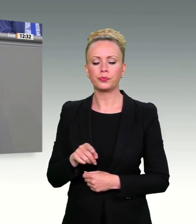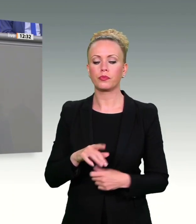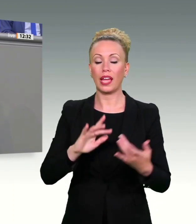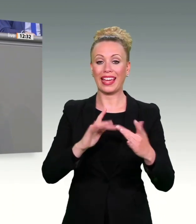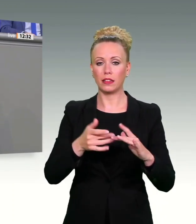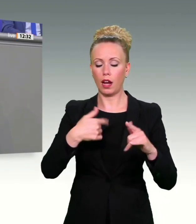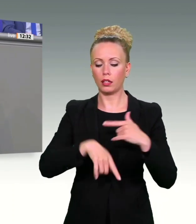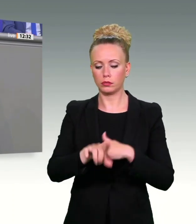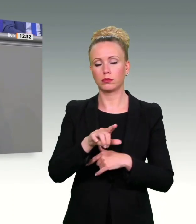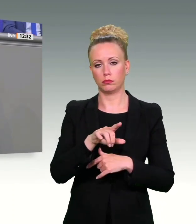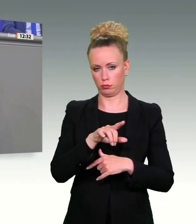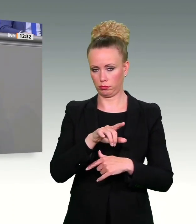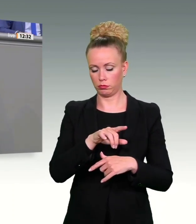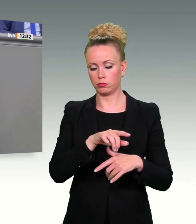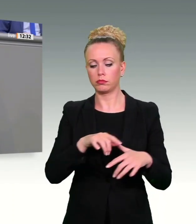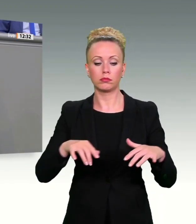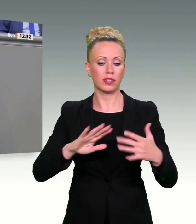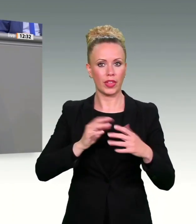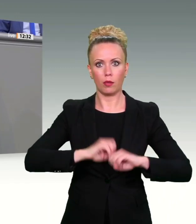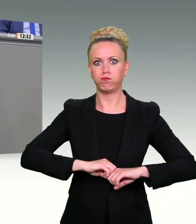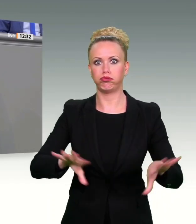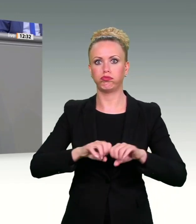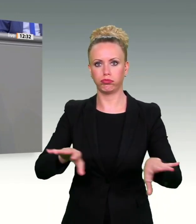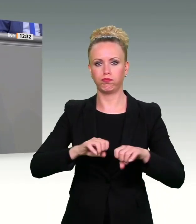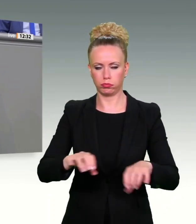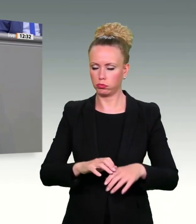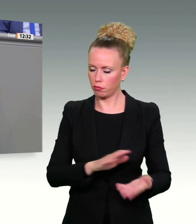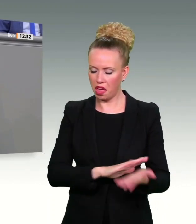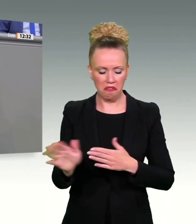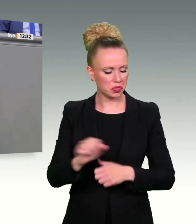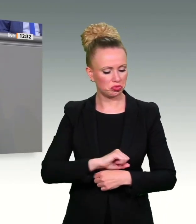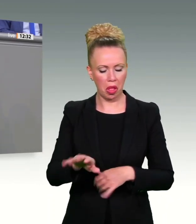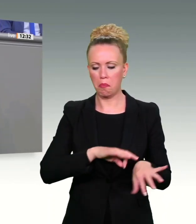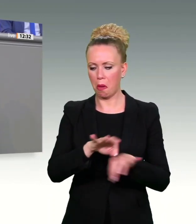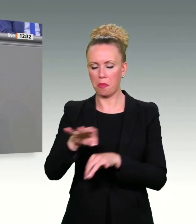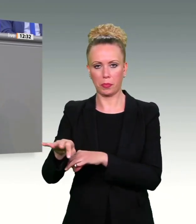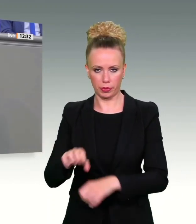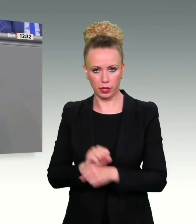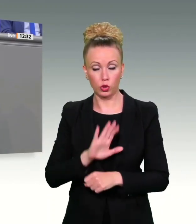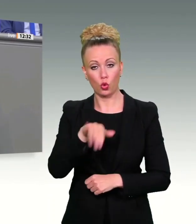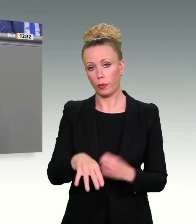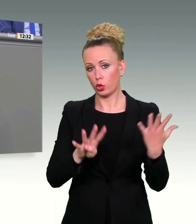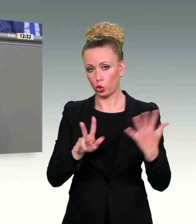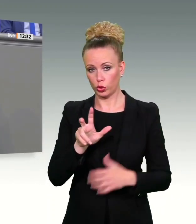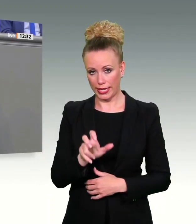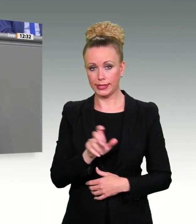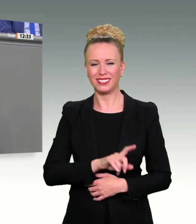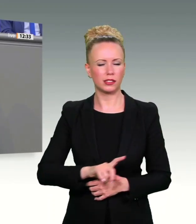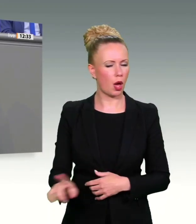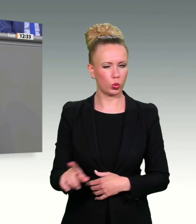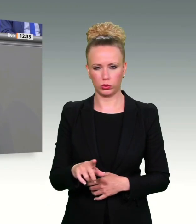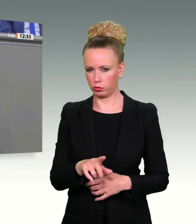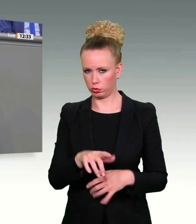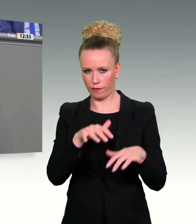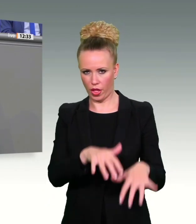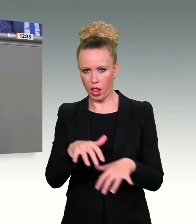Kinderschänder diese Fotos und Videos viel einfacher verbreiten können. Mit mehr als 39 000 Fällen im Jahr 2021 haben